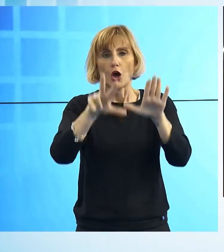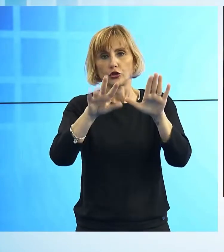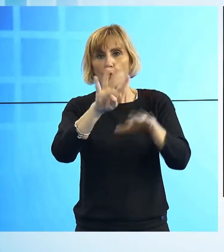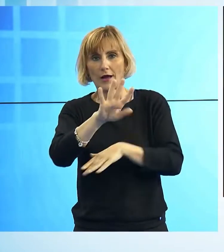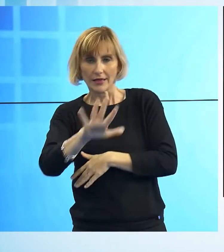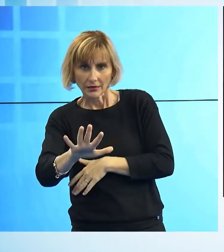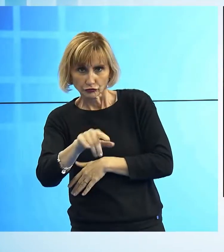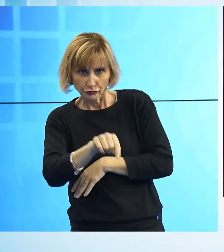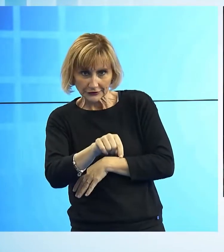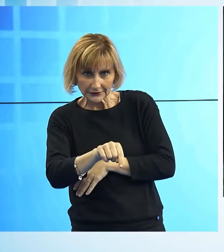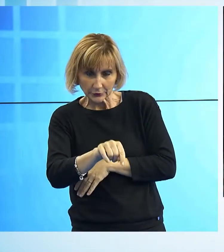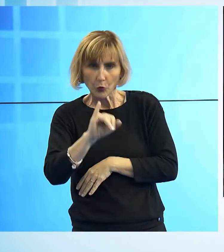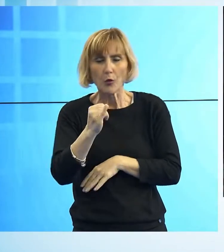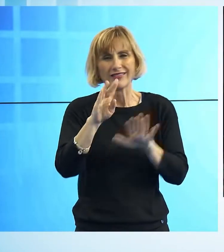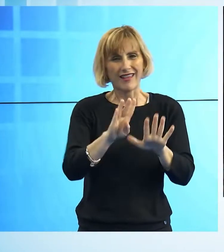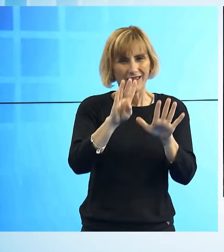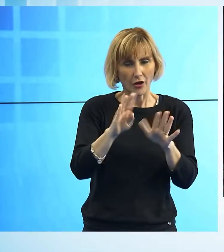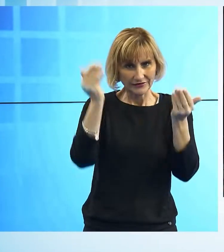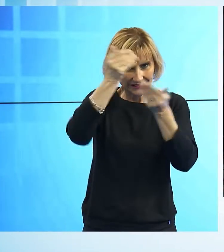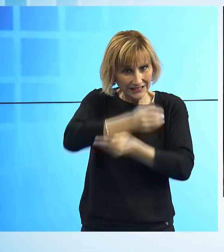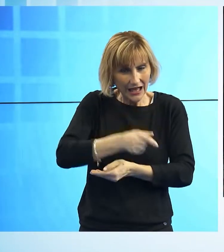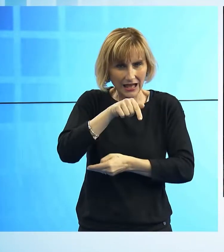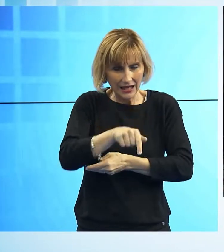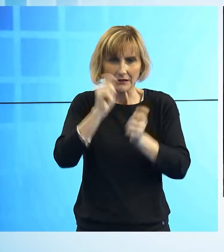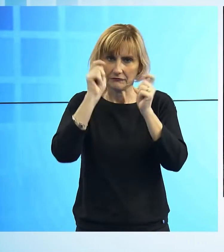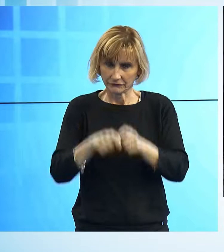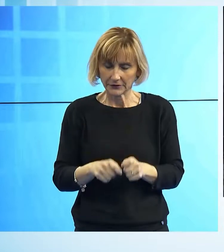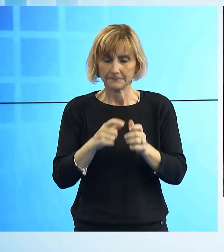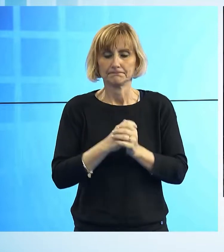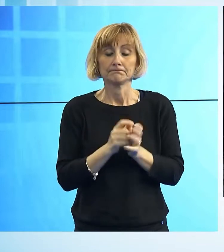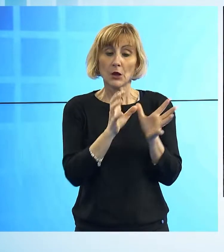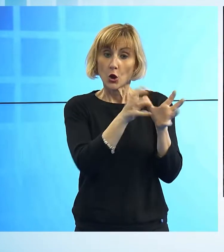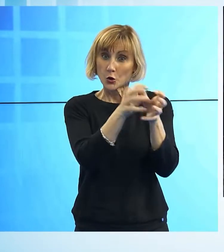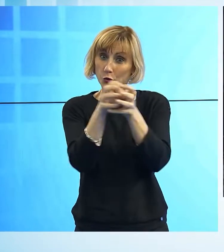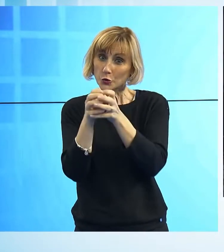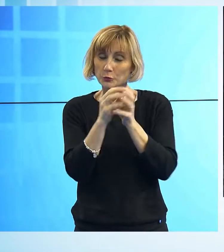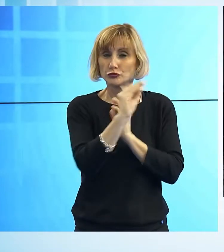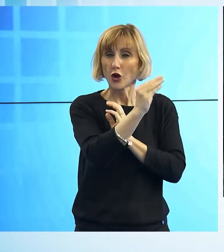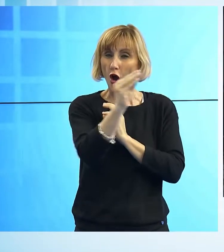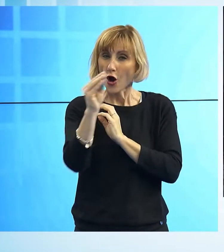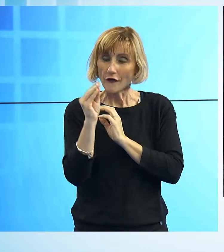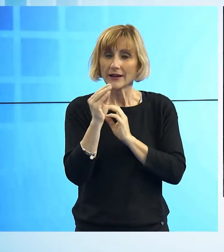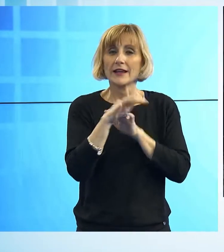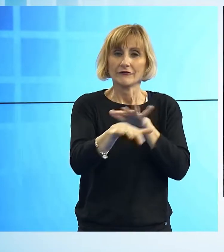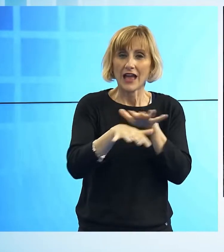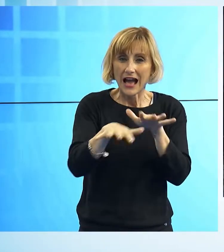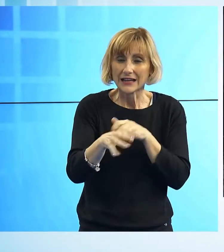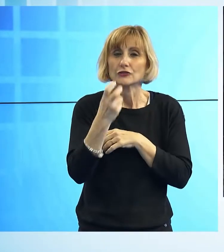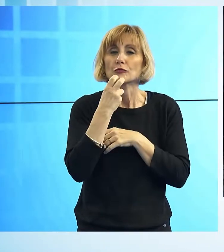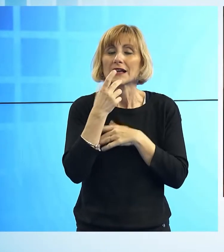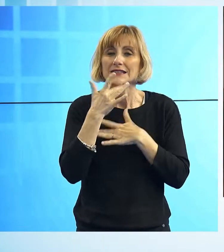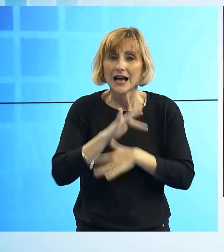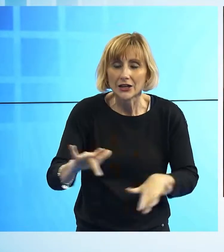pastorale giovanile della Versilia. In questi giorni infatti i gruppi giovani delle parrocchie di Viareggio e Massarosa e le associazioni